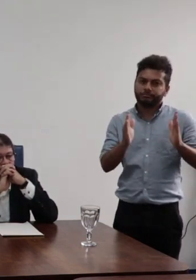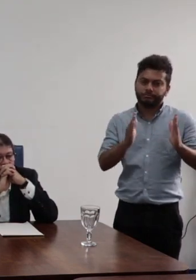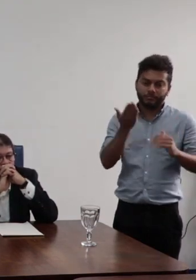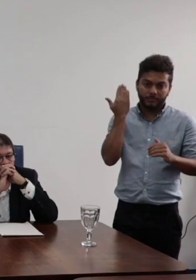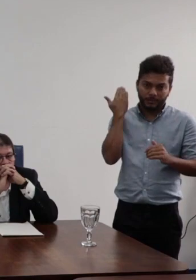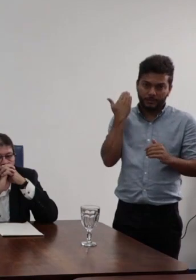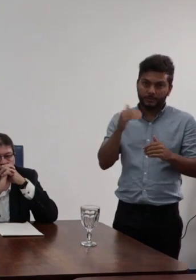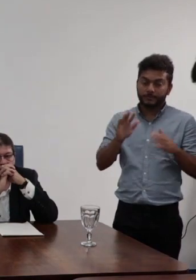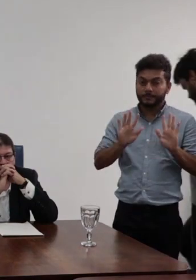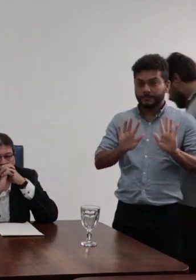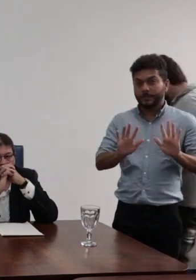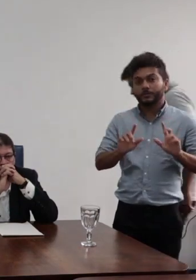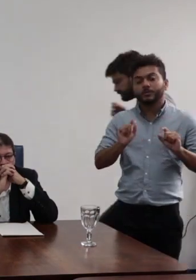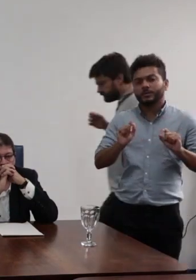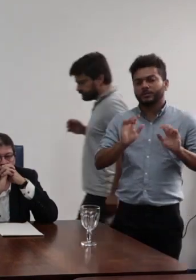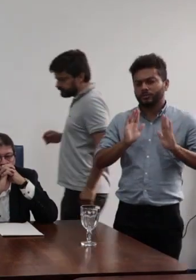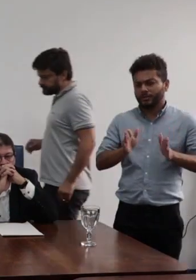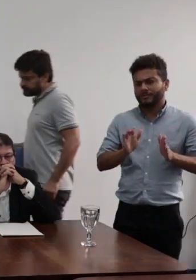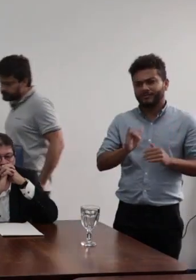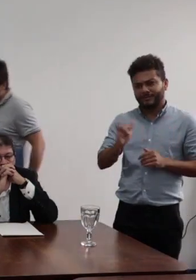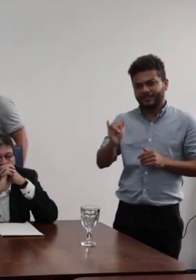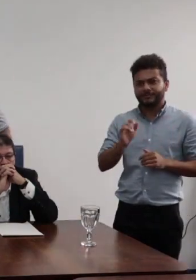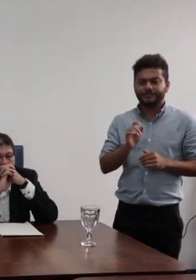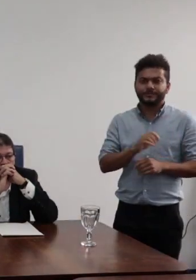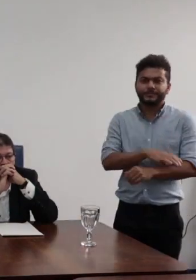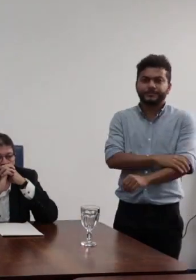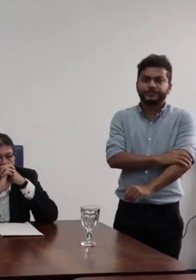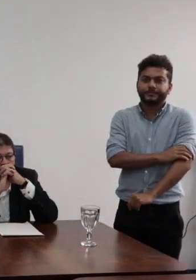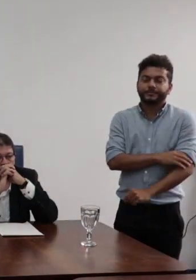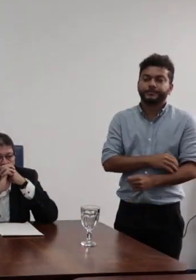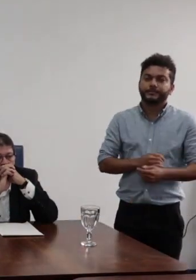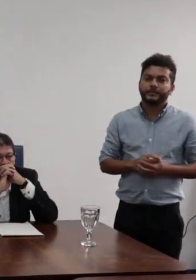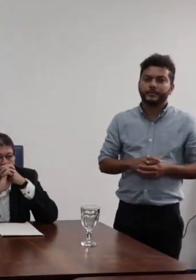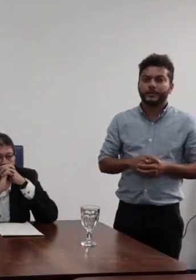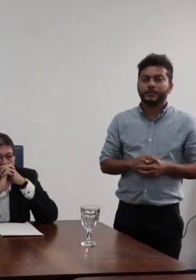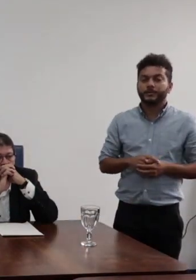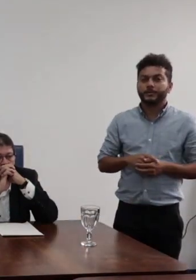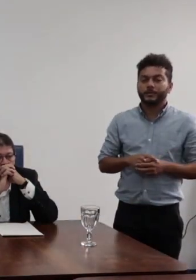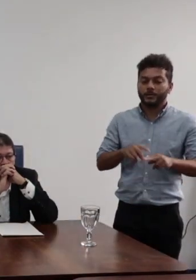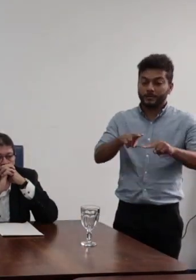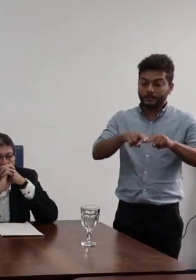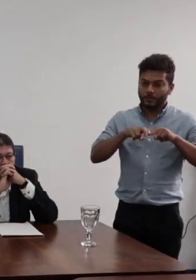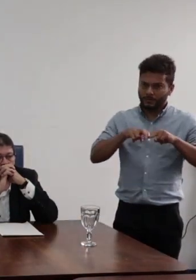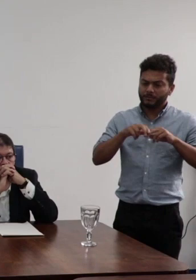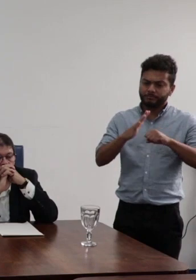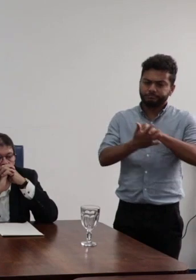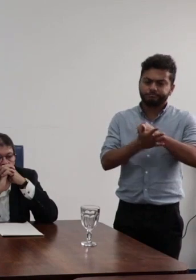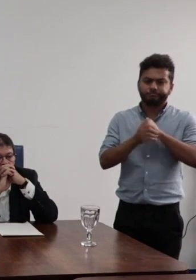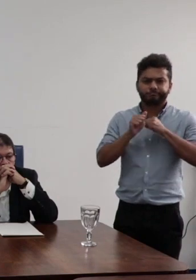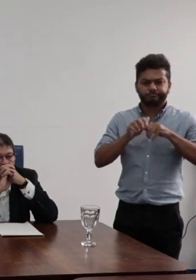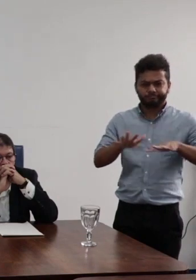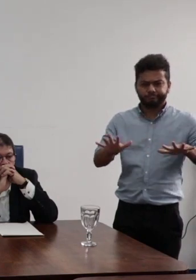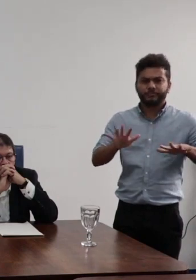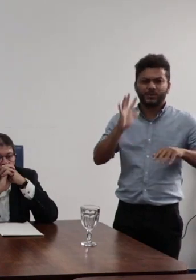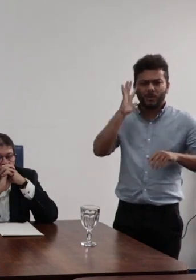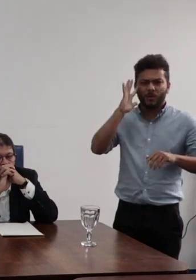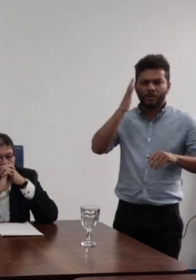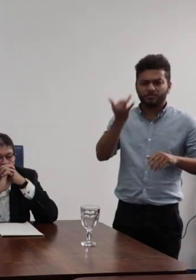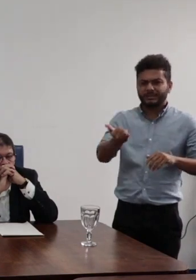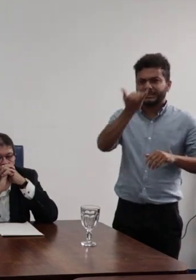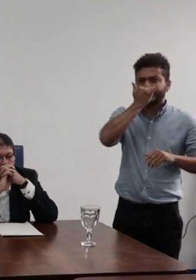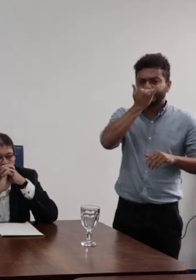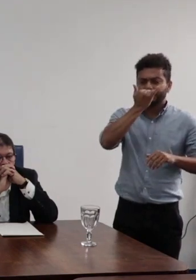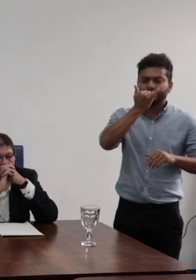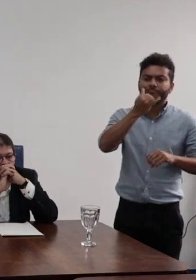entretanto, como já mencionado por ele, por razões de uma pandemia que se instalou no país